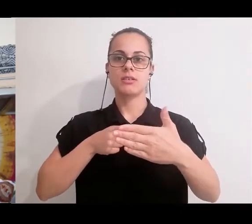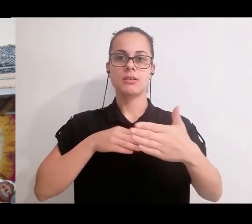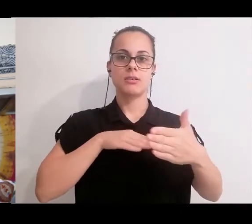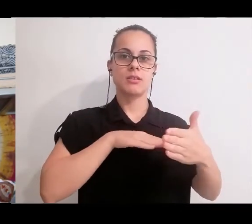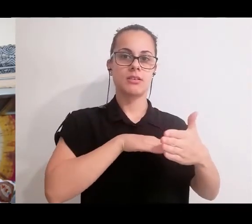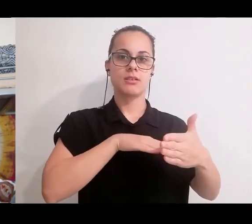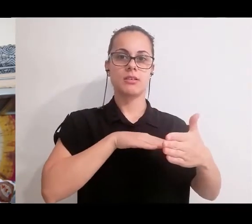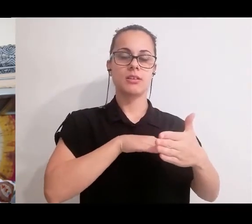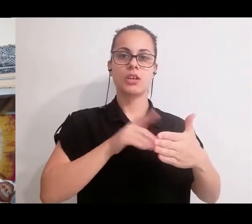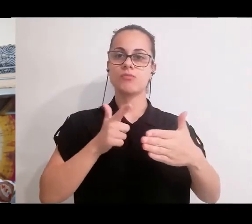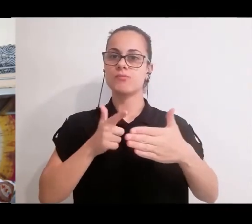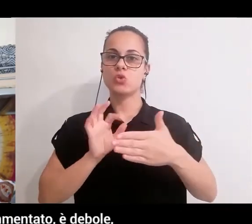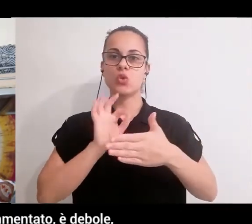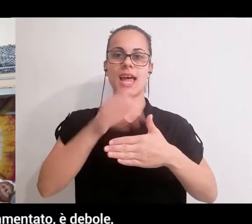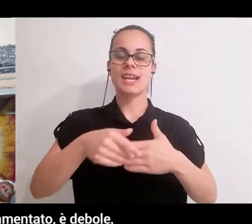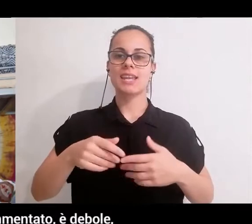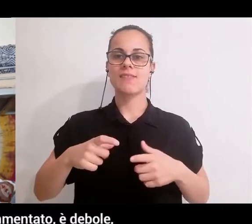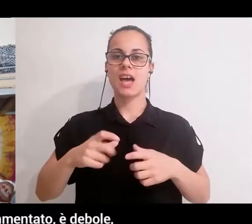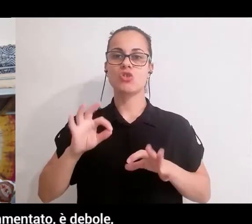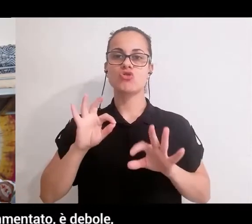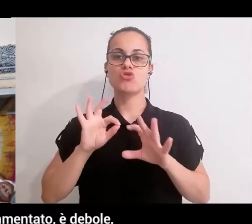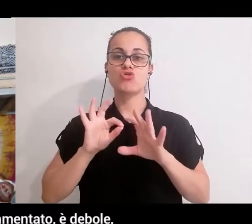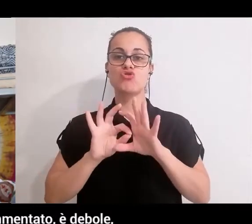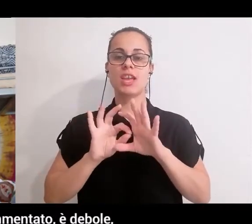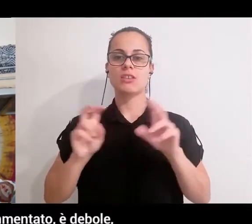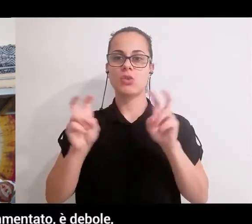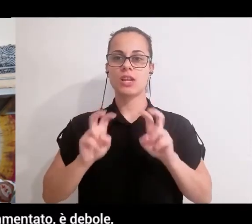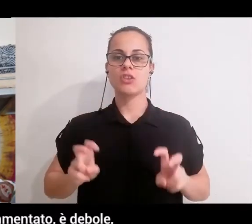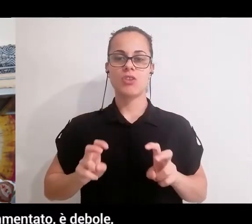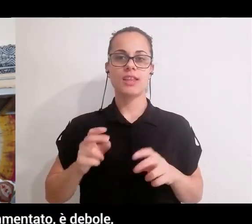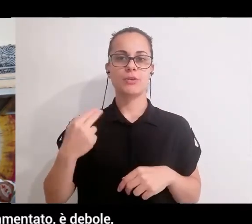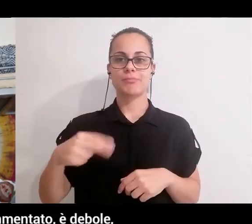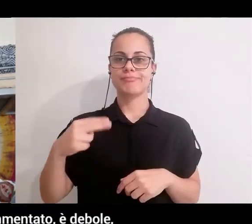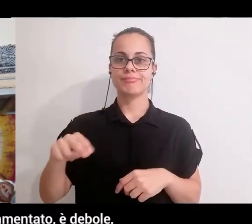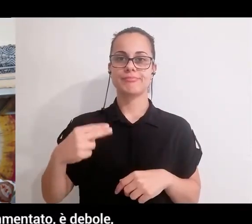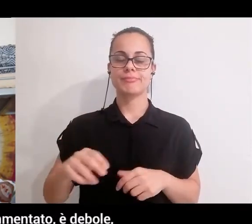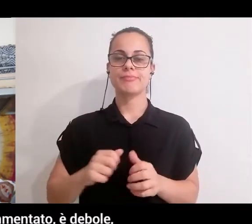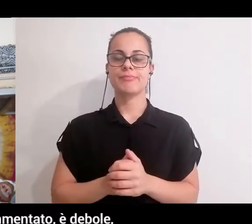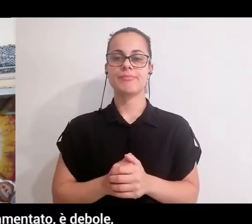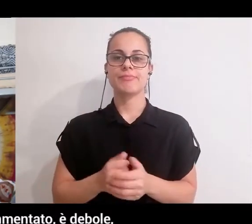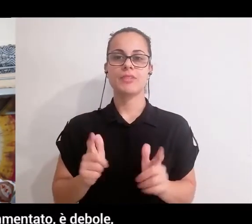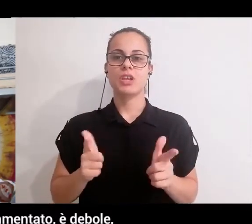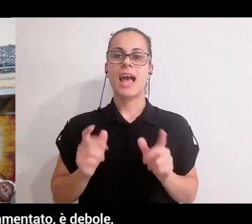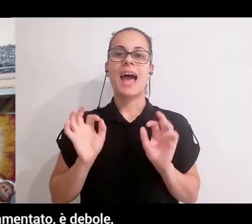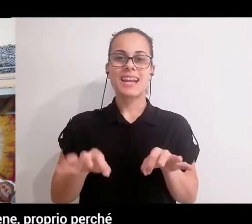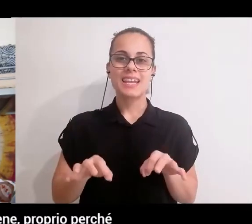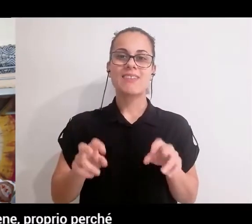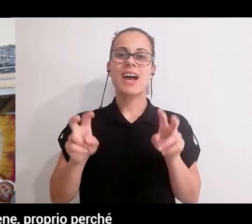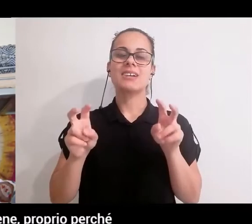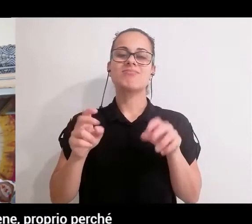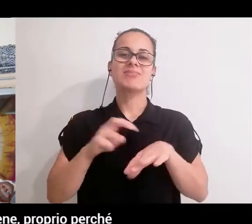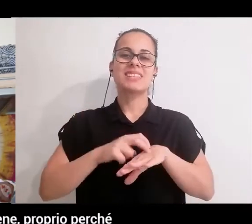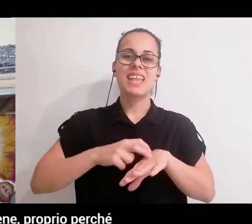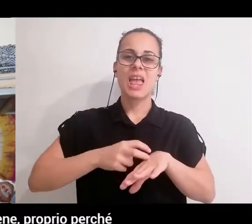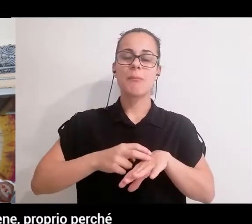correttamente il centro energetico e tutto quello che riesce ad entrare è frammentato, è debole, non è un